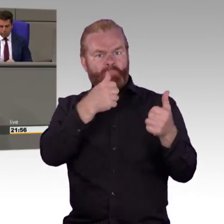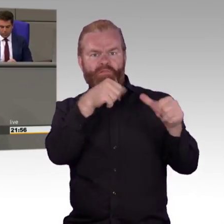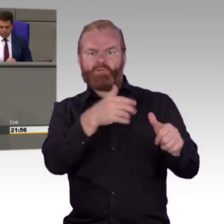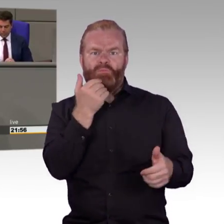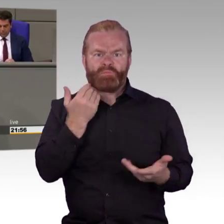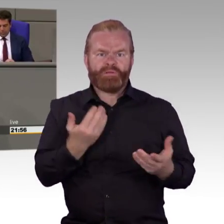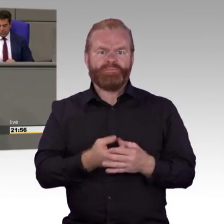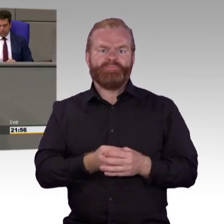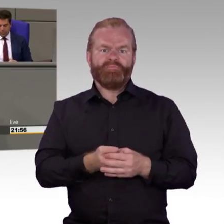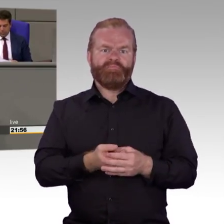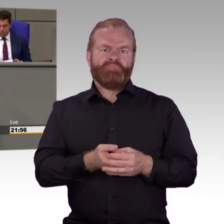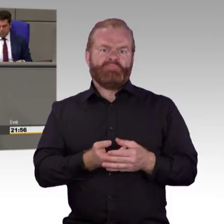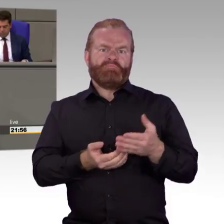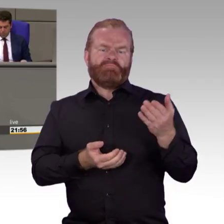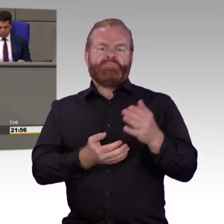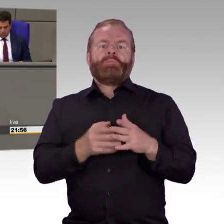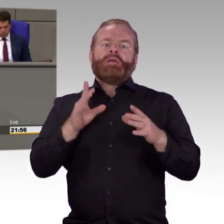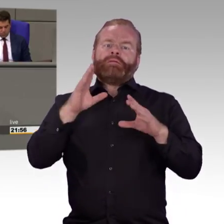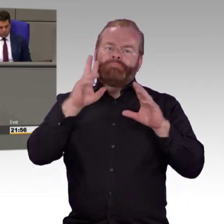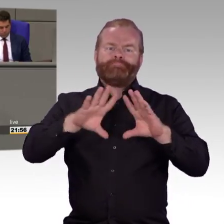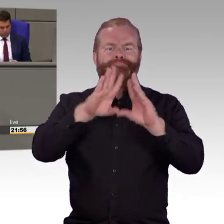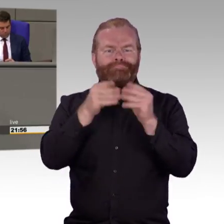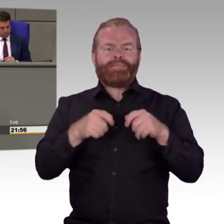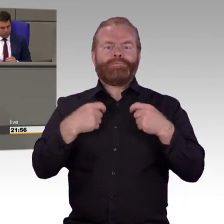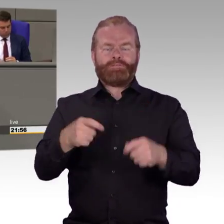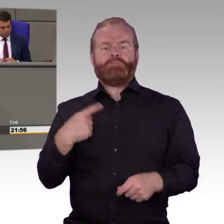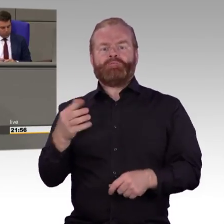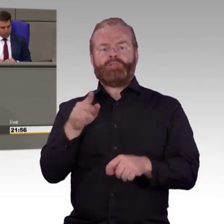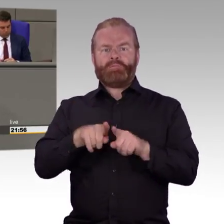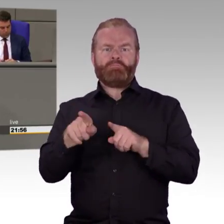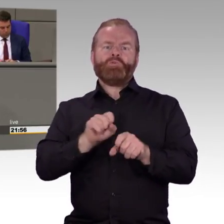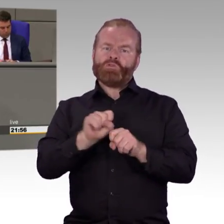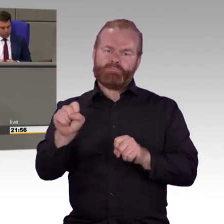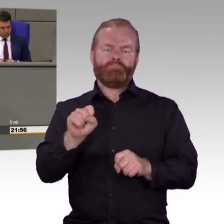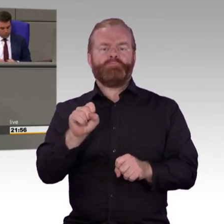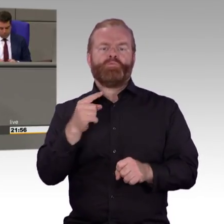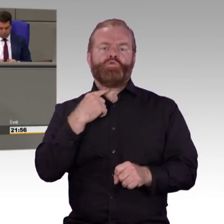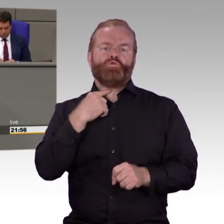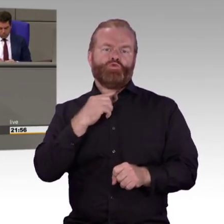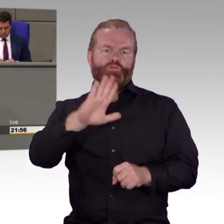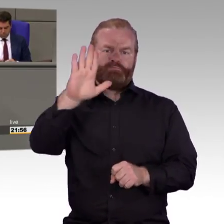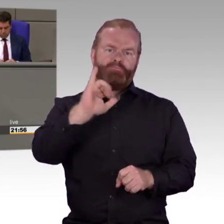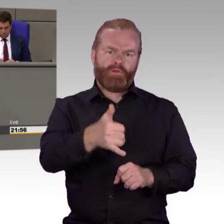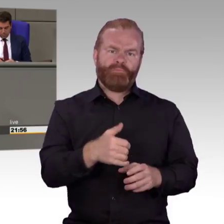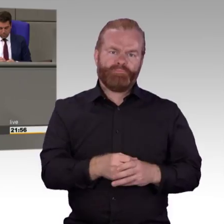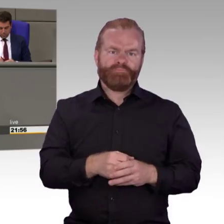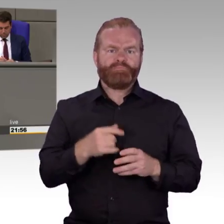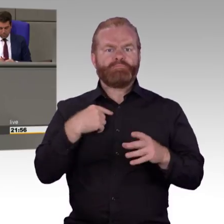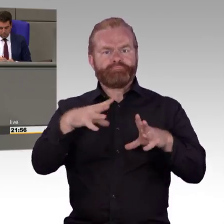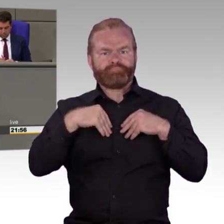ernst, dass Sie die Wirkung dieses Gesetzes deutlich mit beobachten und gegebenenfalls nachsteuern werden. Wir wünschen uns sehr, ich